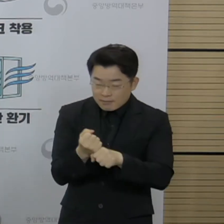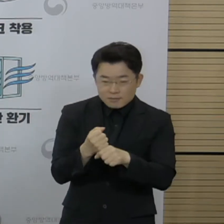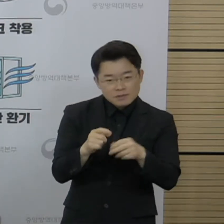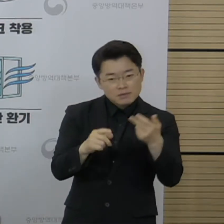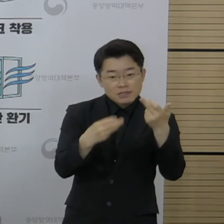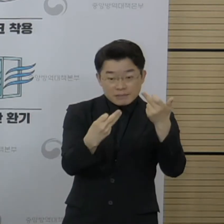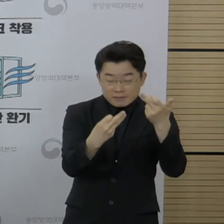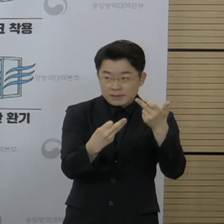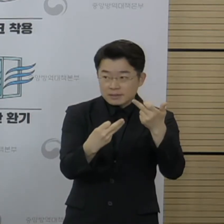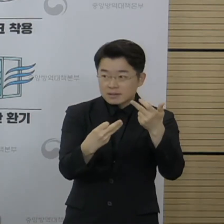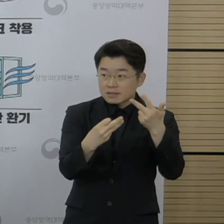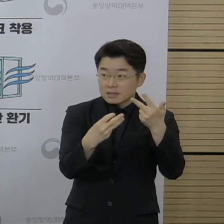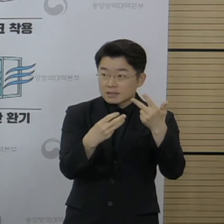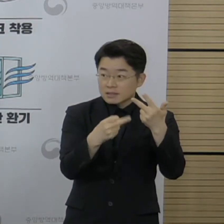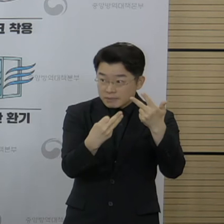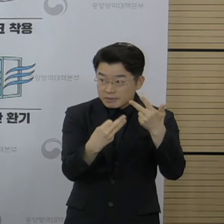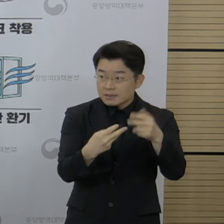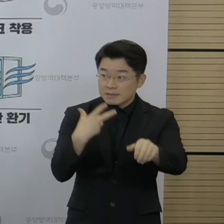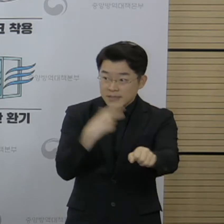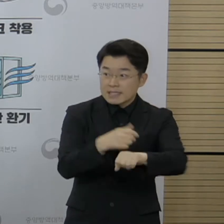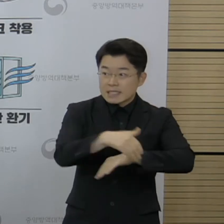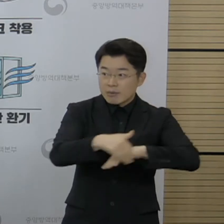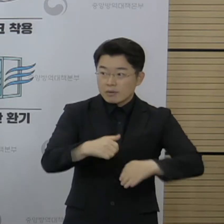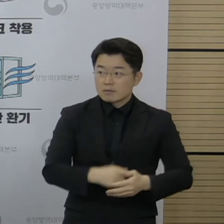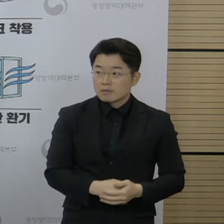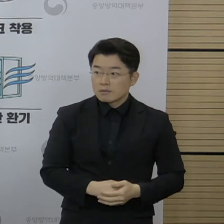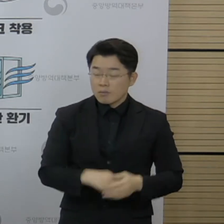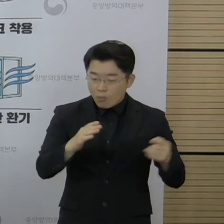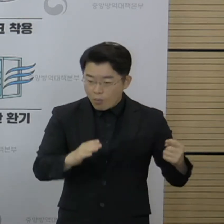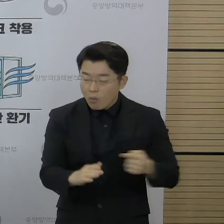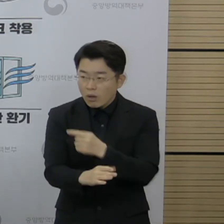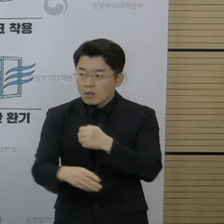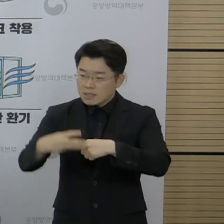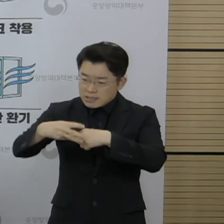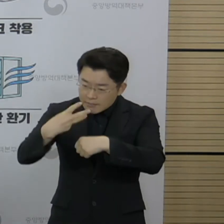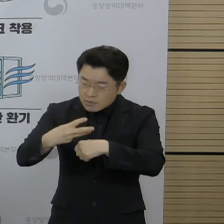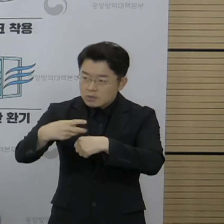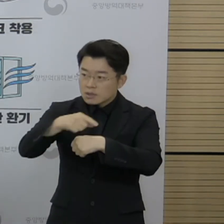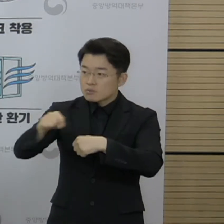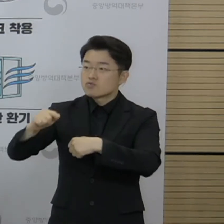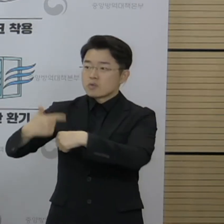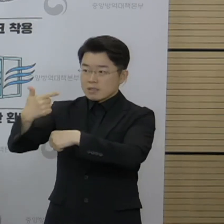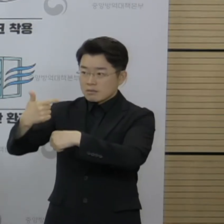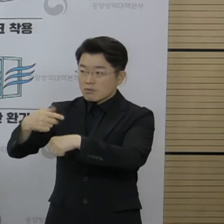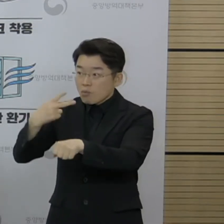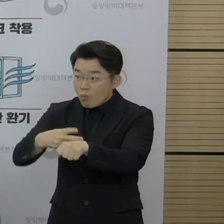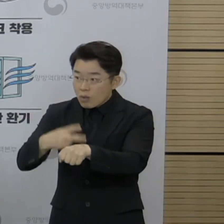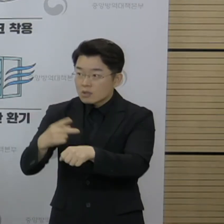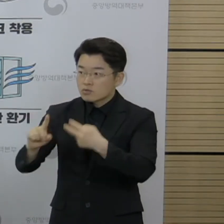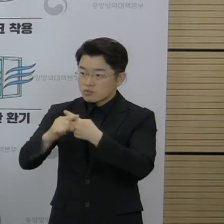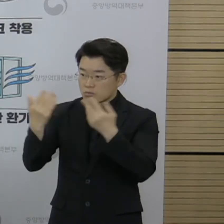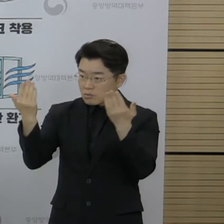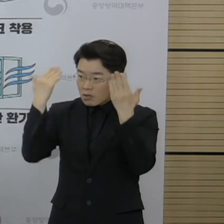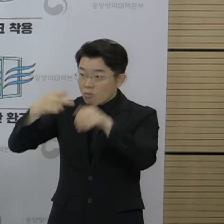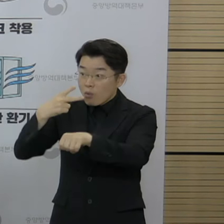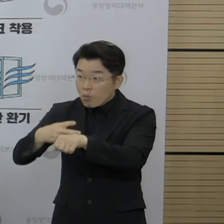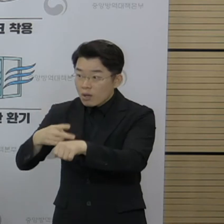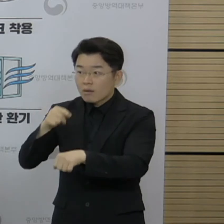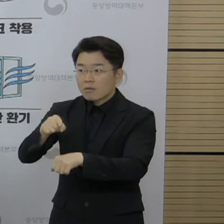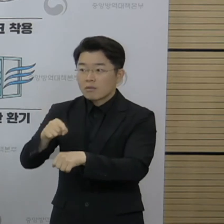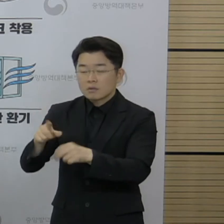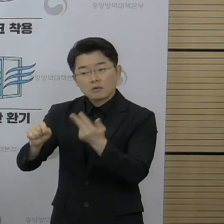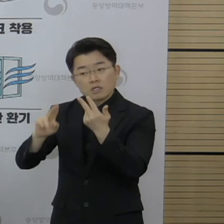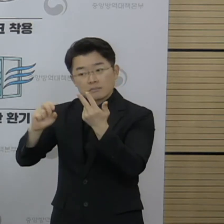3학년에서 6학년 교직원과 또 중학교 교직원은 그대로 28일부터 접종인지 또 이들의 수가 74만